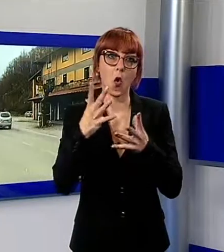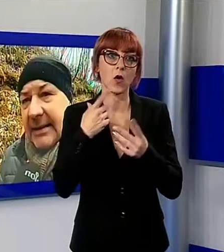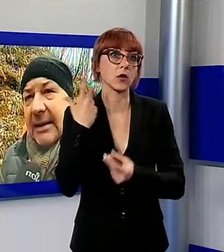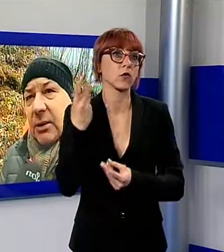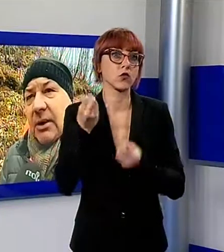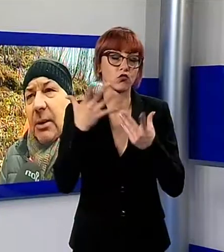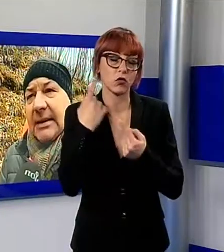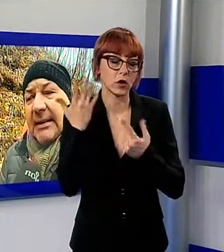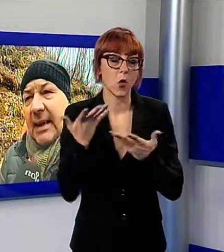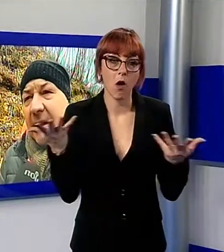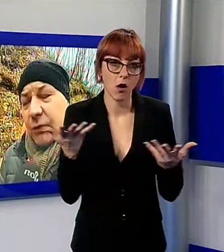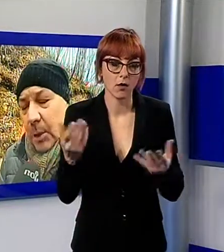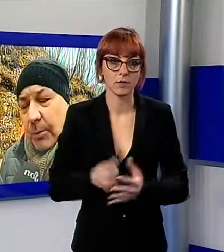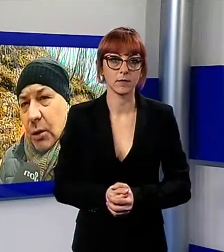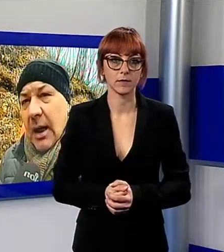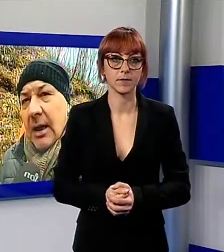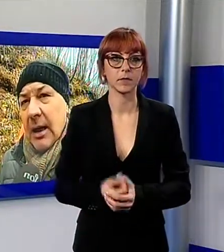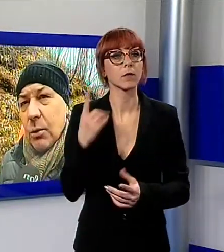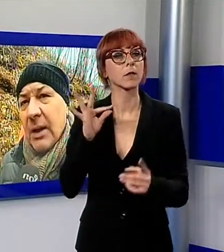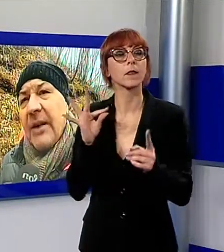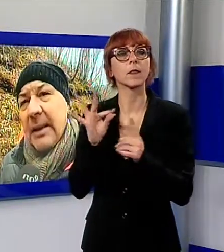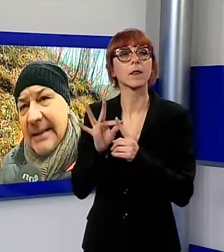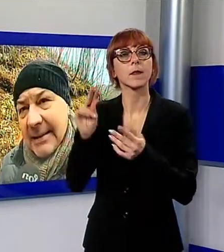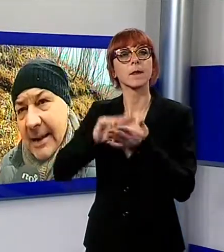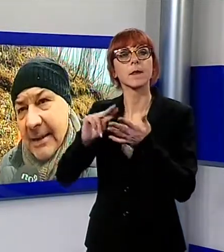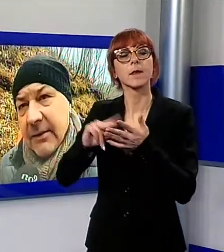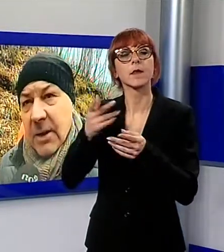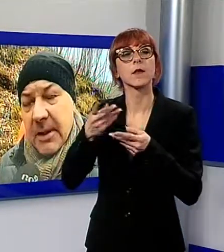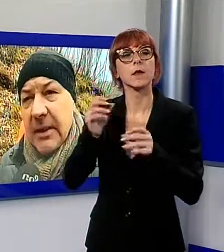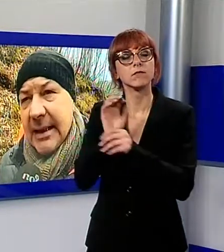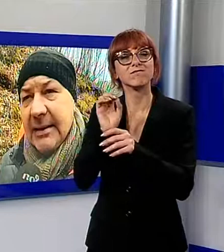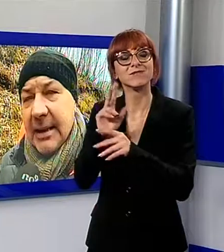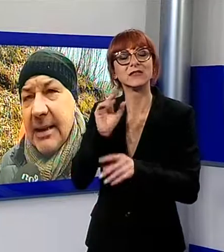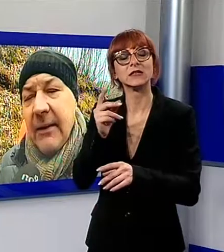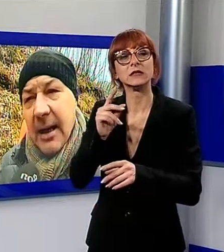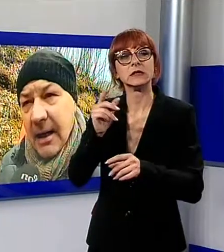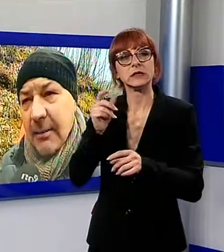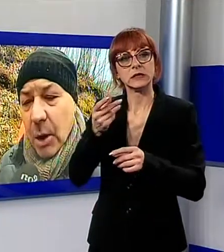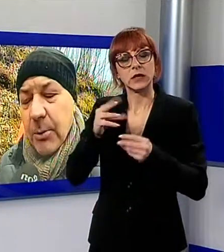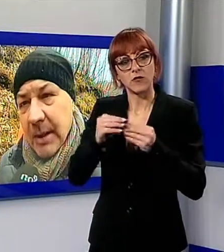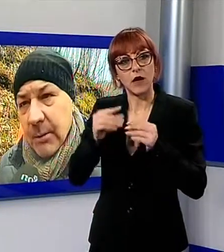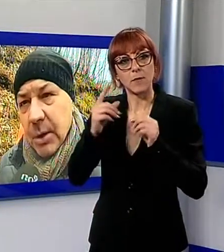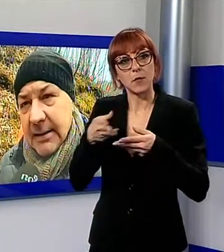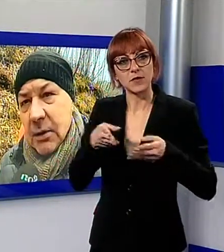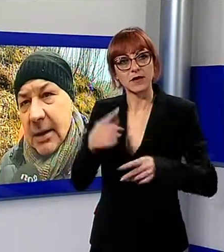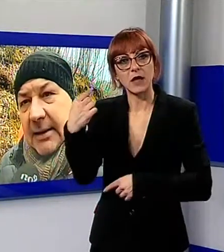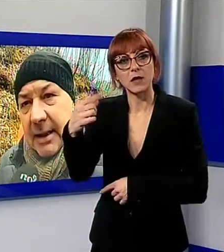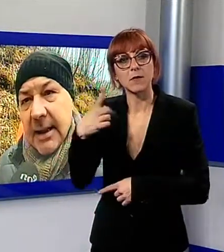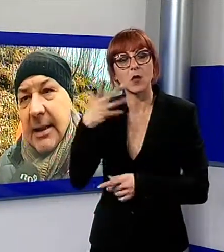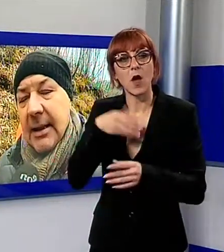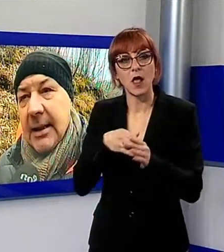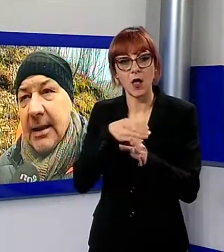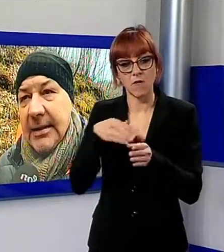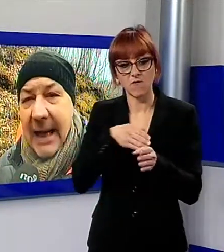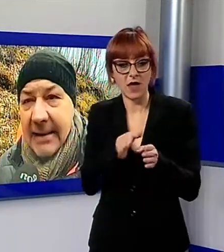poi alla realizzazione di questa strada fu proprio una viabilità alternativa, una viabilità alternativa proprio per la popolazione